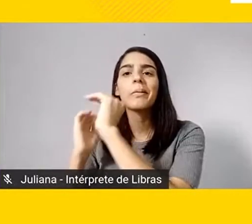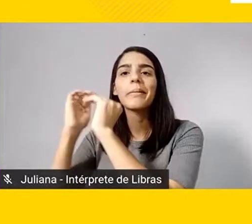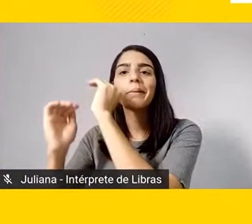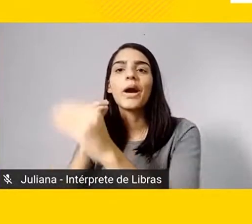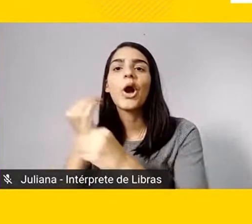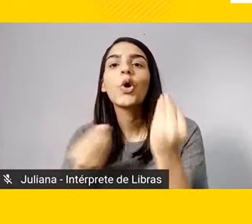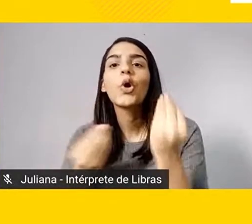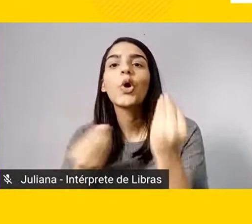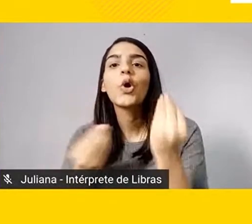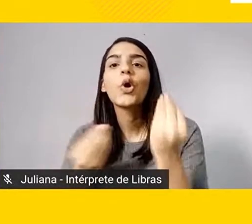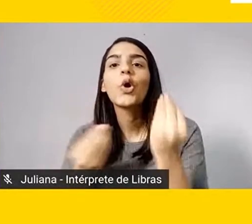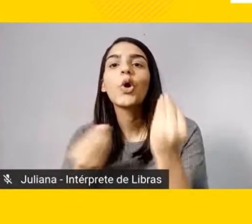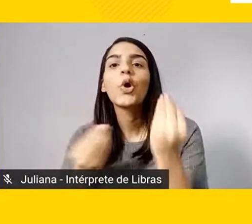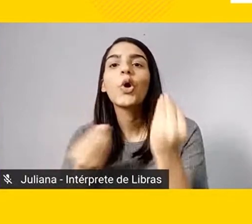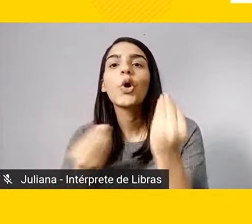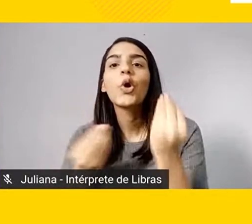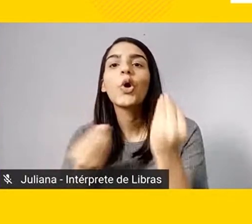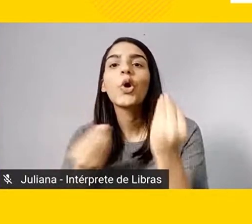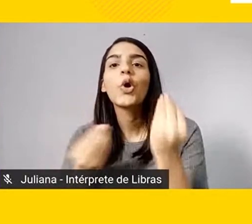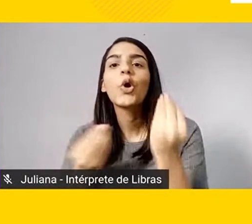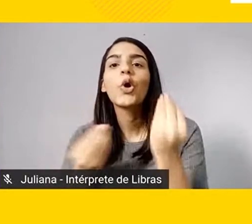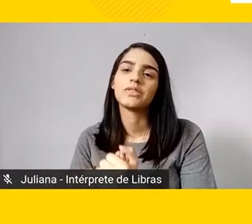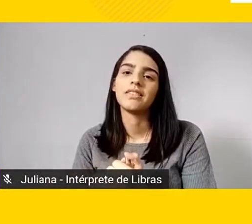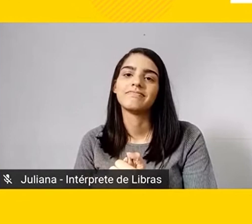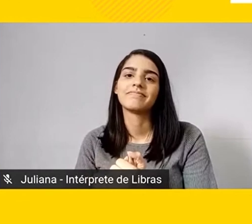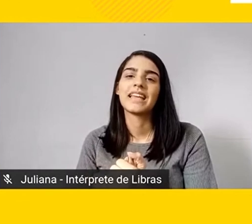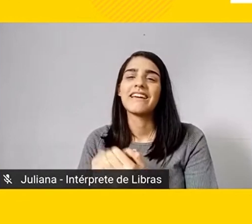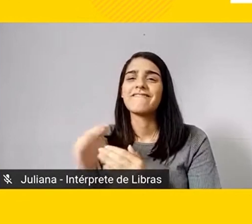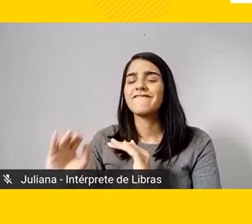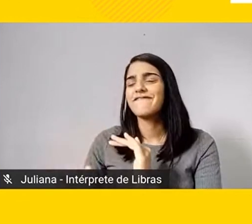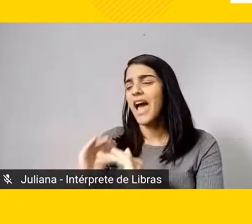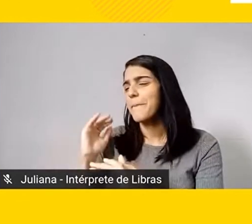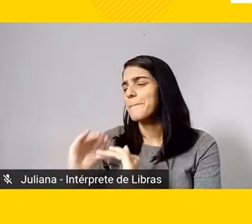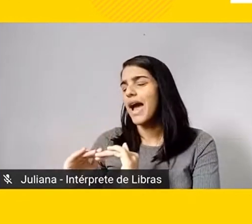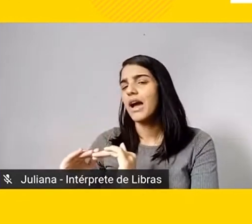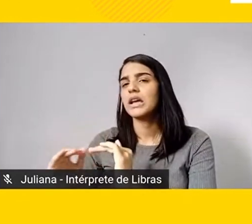diferentes níveis, no ensino básico, no ensino superior,